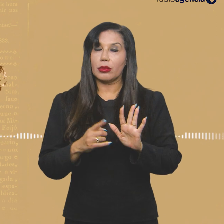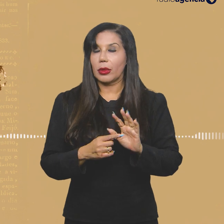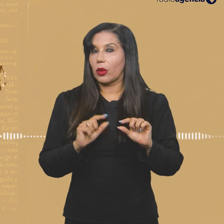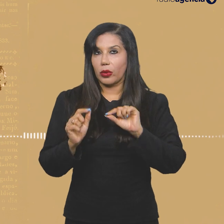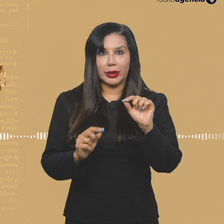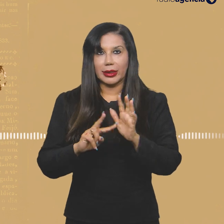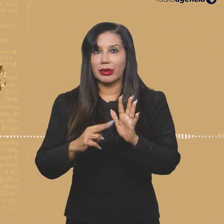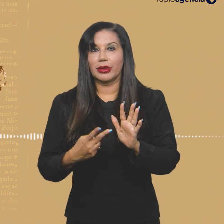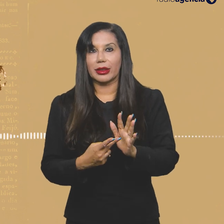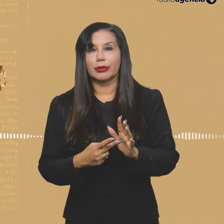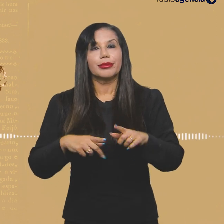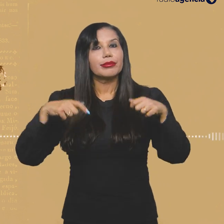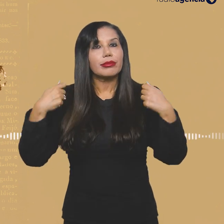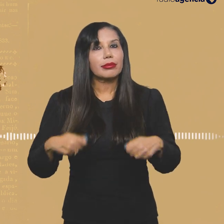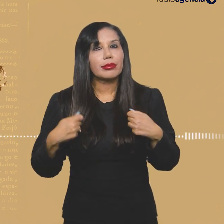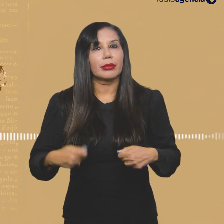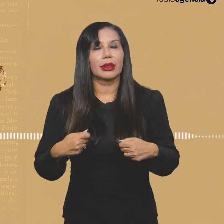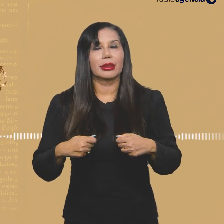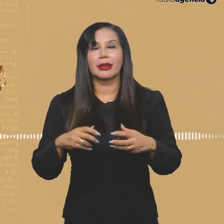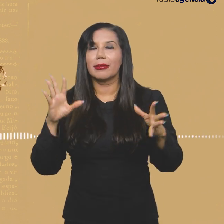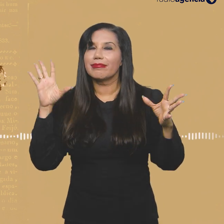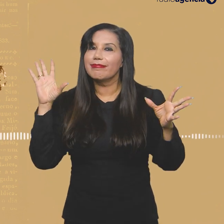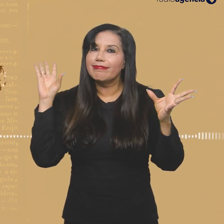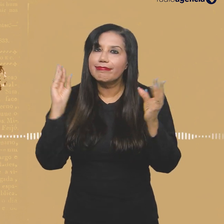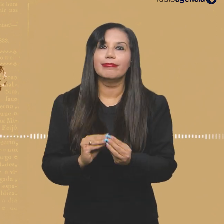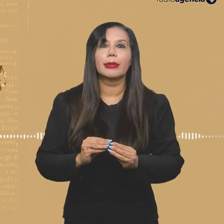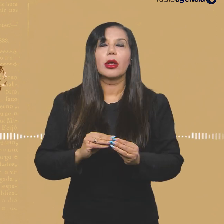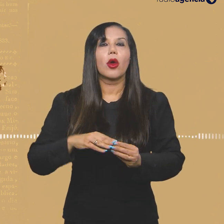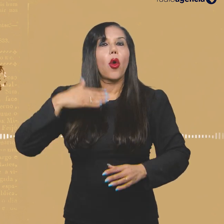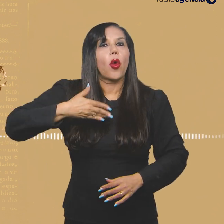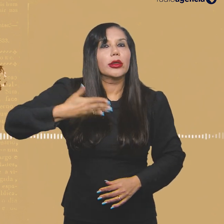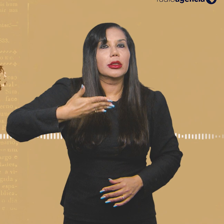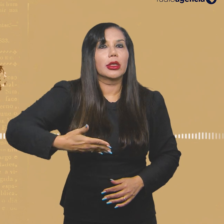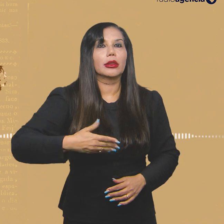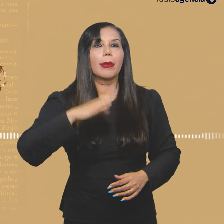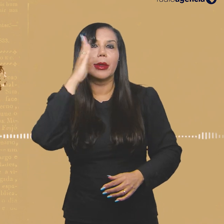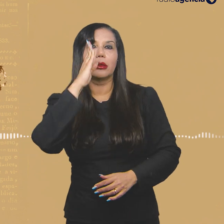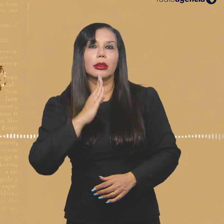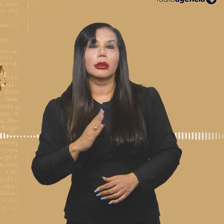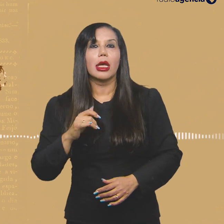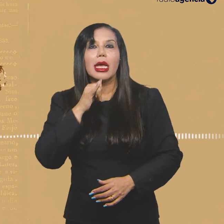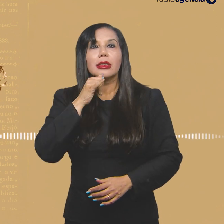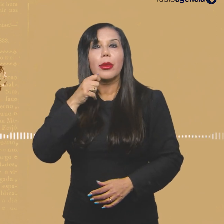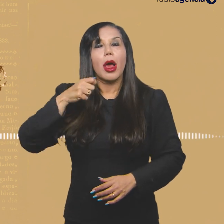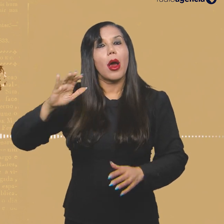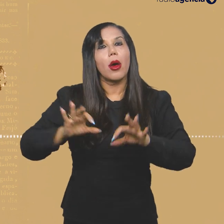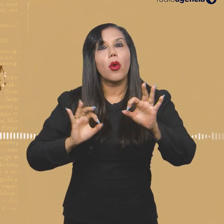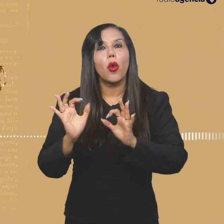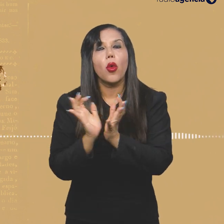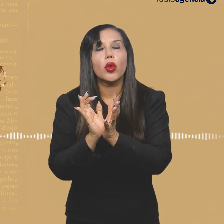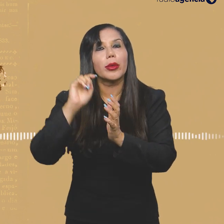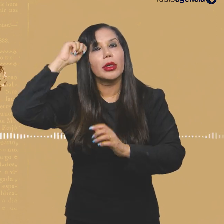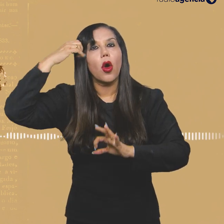Isso mostra a necessidade objetiva cotidiana brasileira que foi imposta para a população negra de se